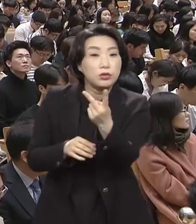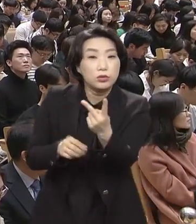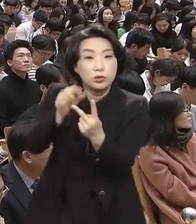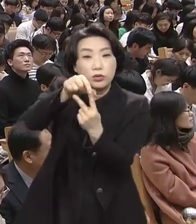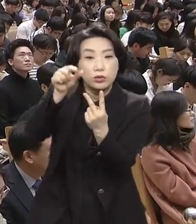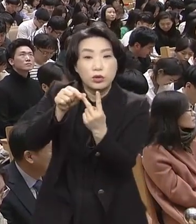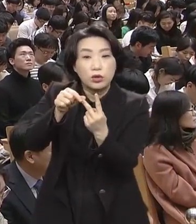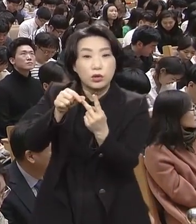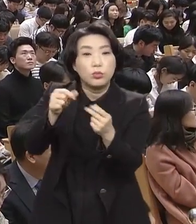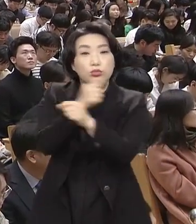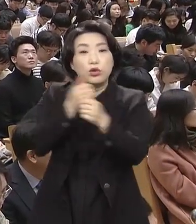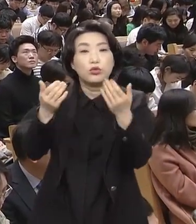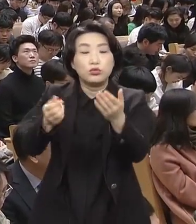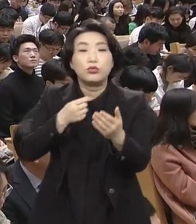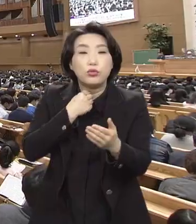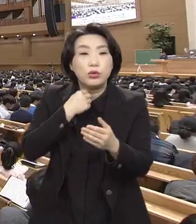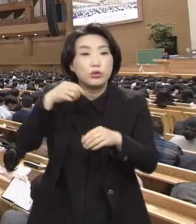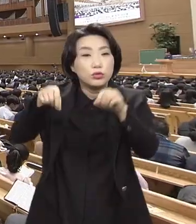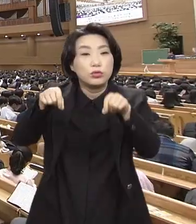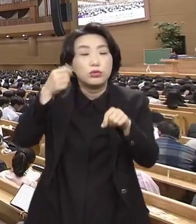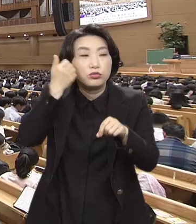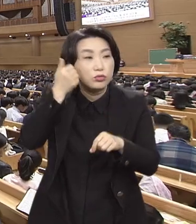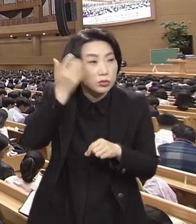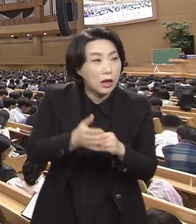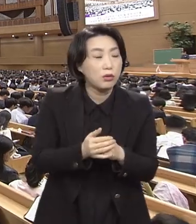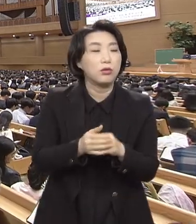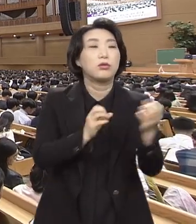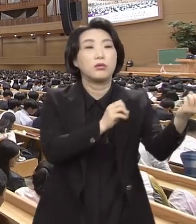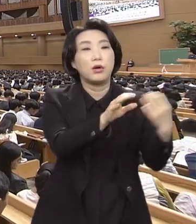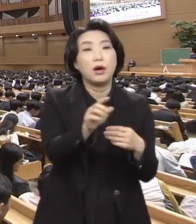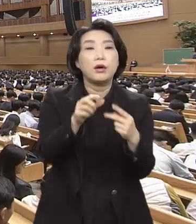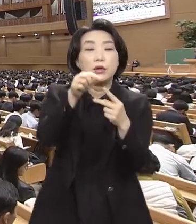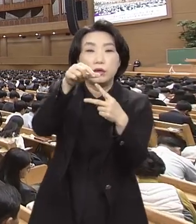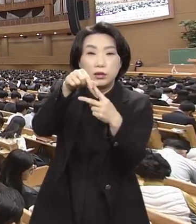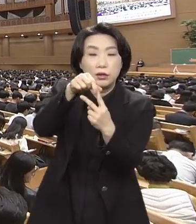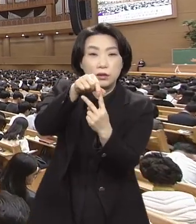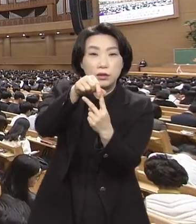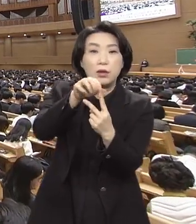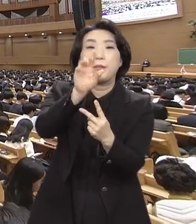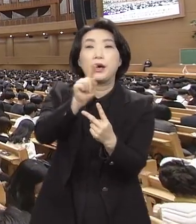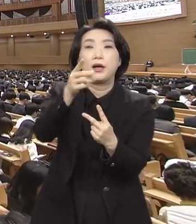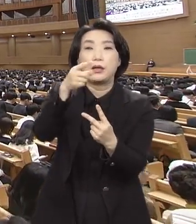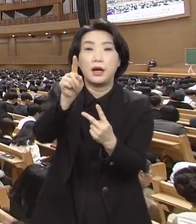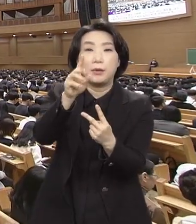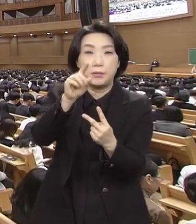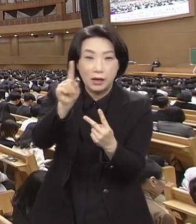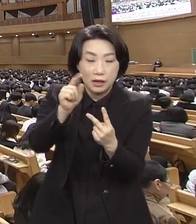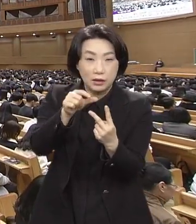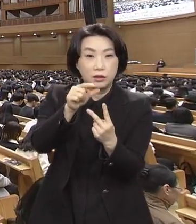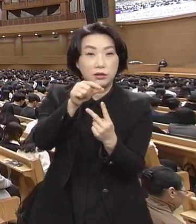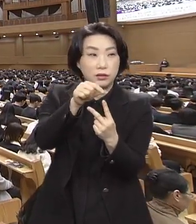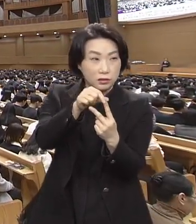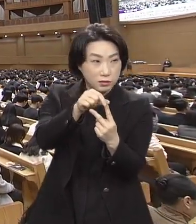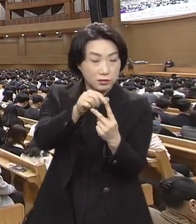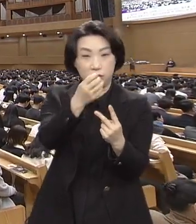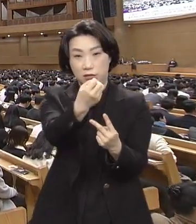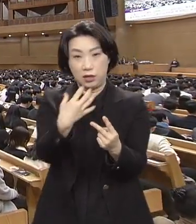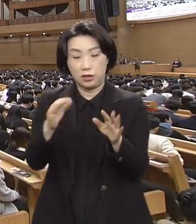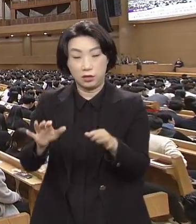놓아주기를 원하느냐 가로돼 바라바로소이다 빌라도가 가로돼 그러면 그리스도라 하는 예수를 내가 어떻게